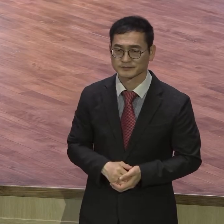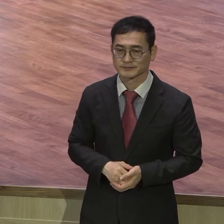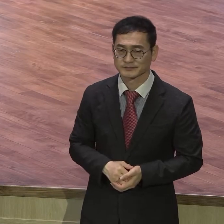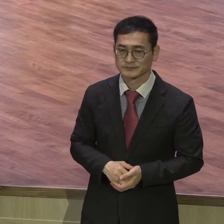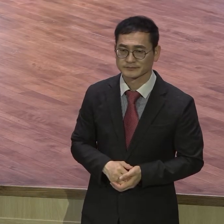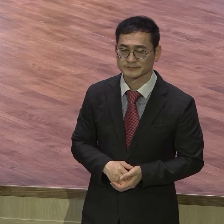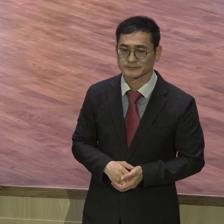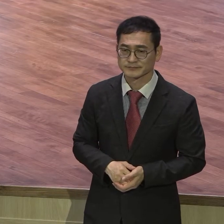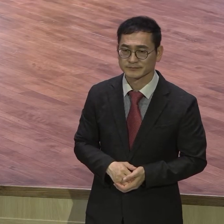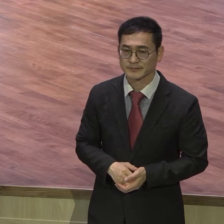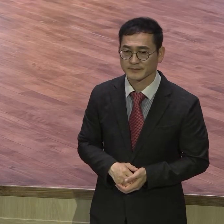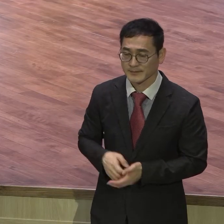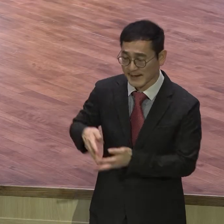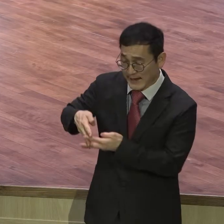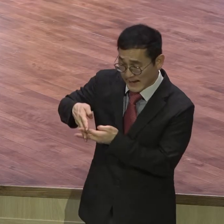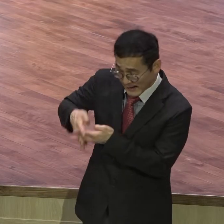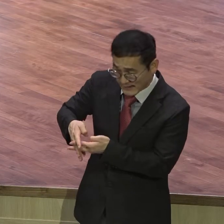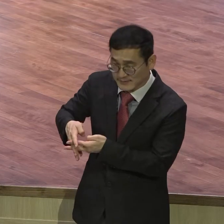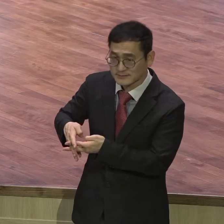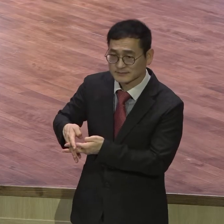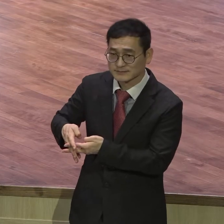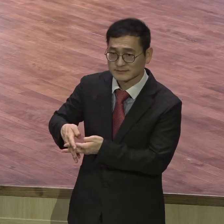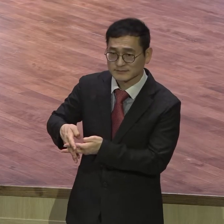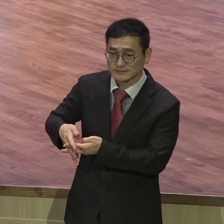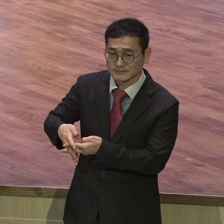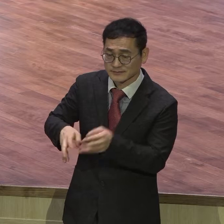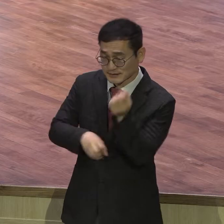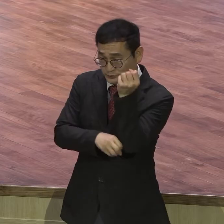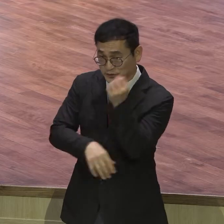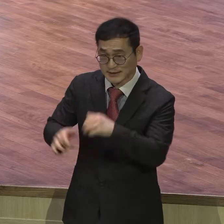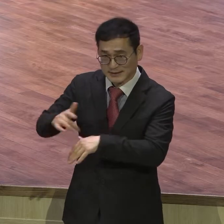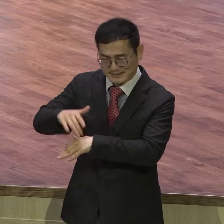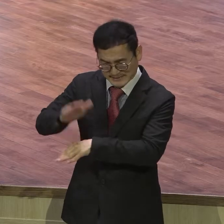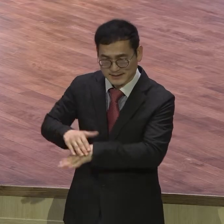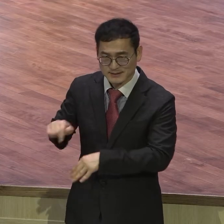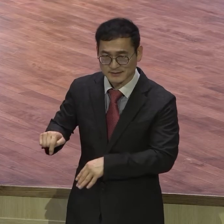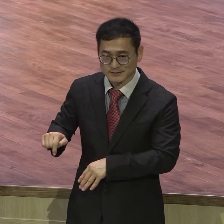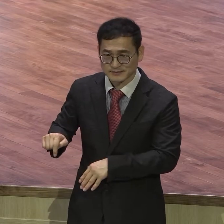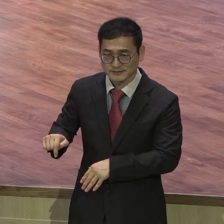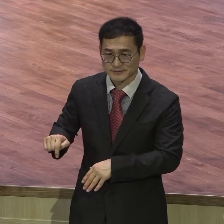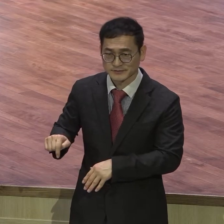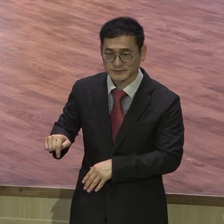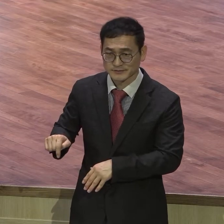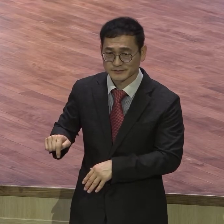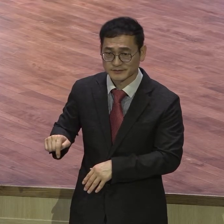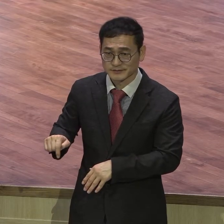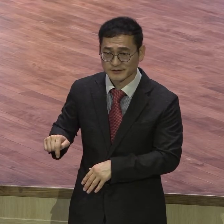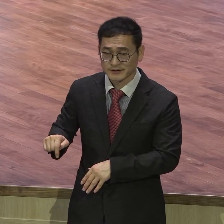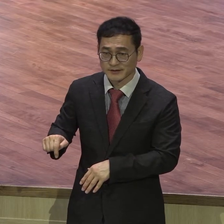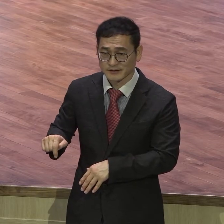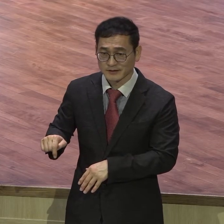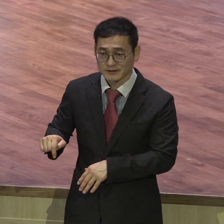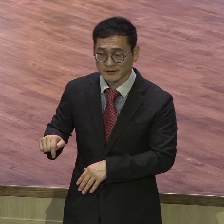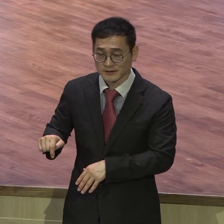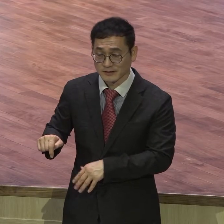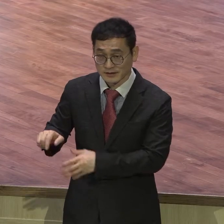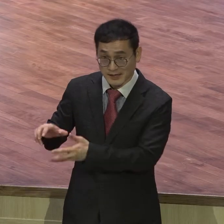완전히 그렇게 체질할수록 뭐가 나와요 영적 조관력소가 나와요 영적인